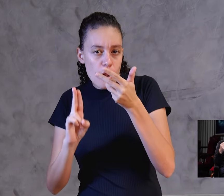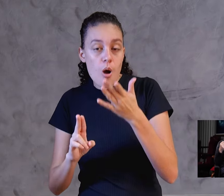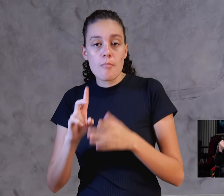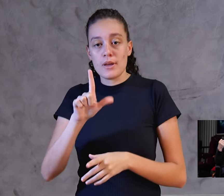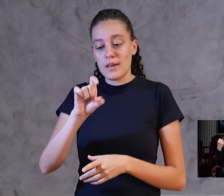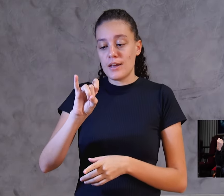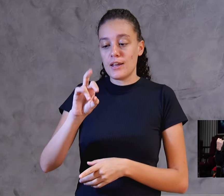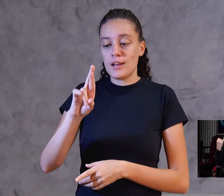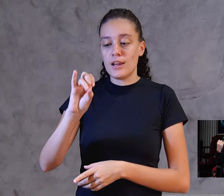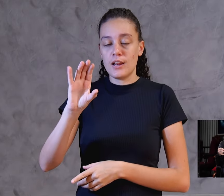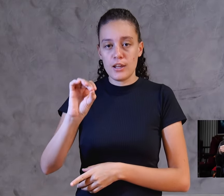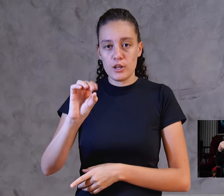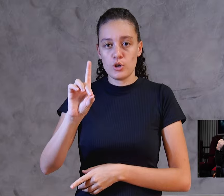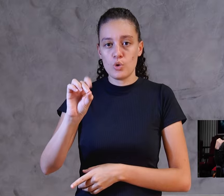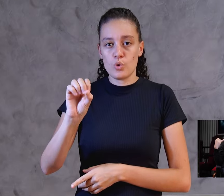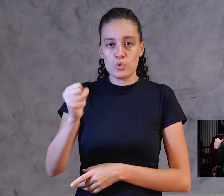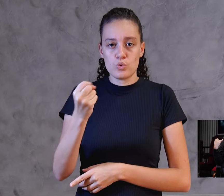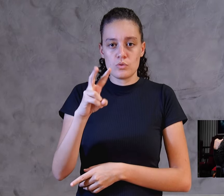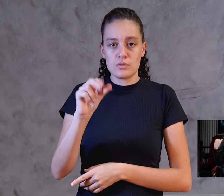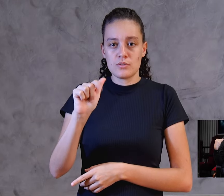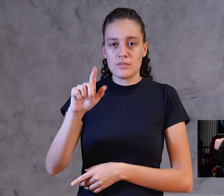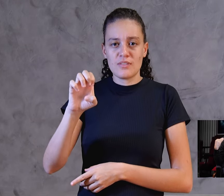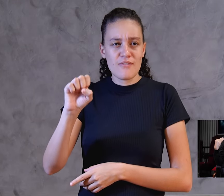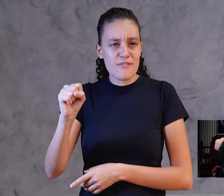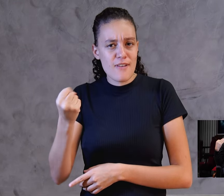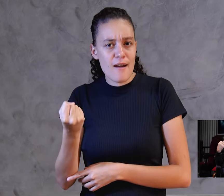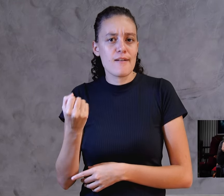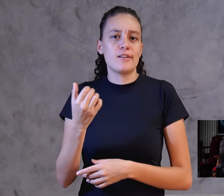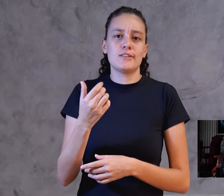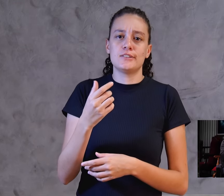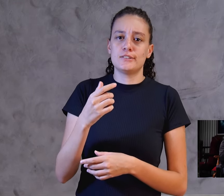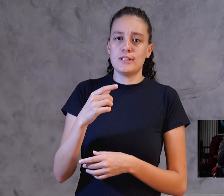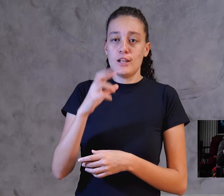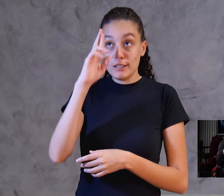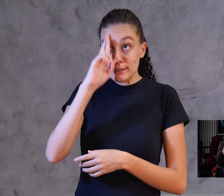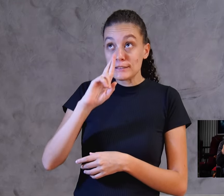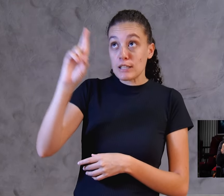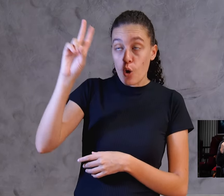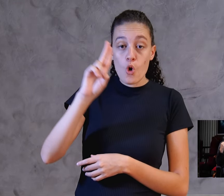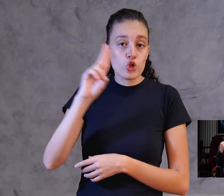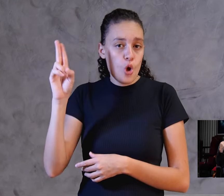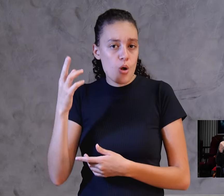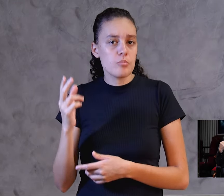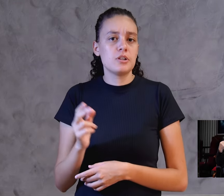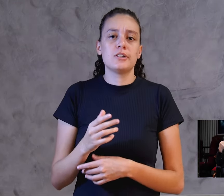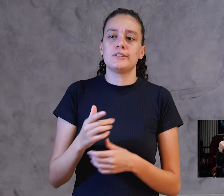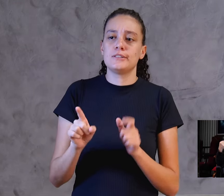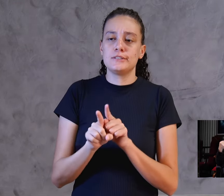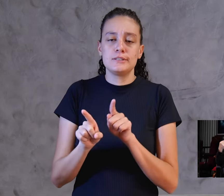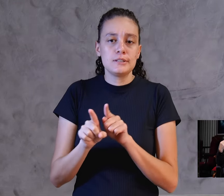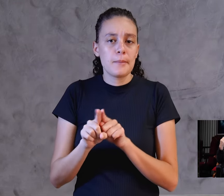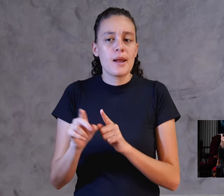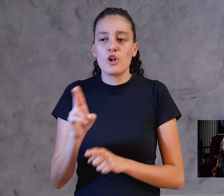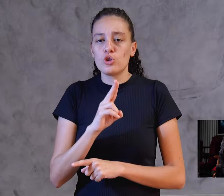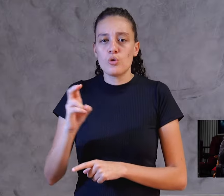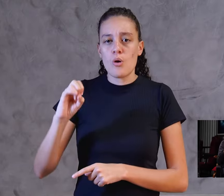Vales, ele é chamado de Rosa de Saron, ele é chamado de O Senhor, ele é chamado de Jeová.